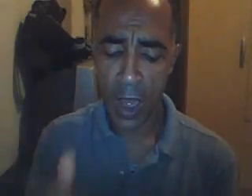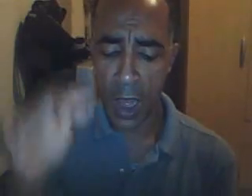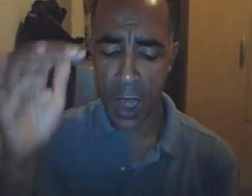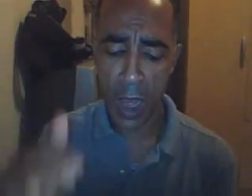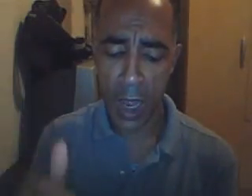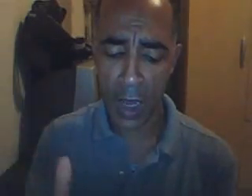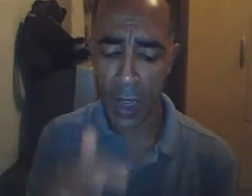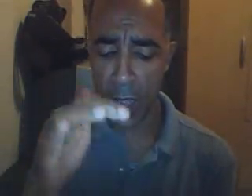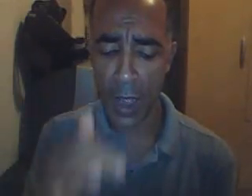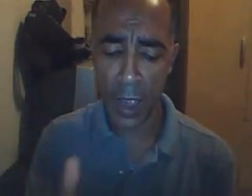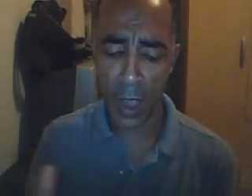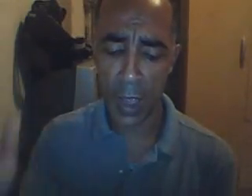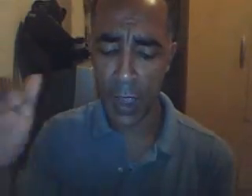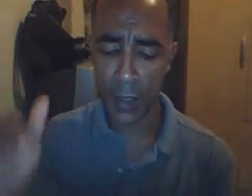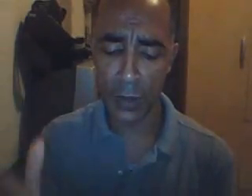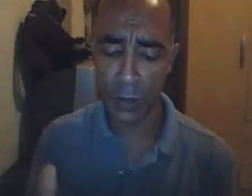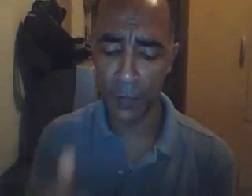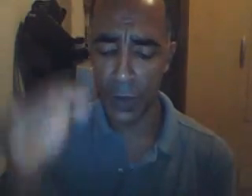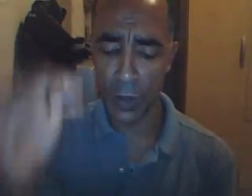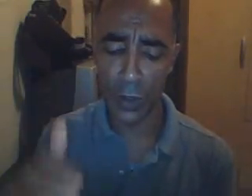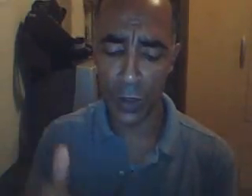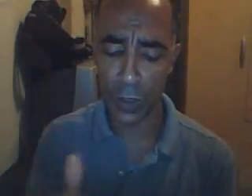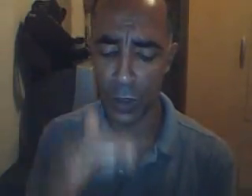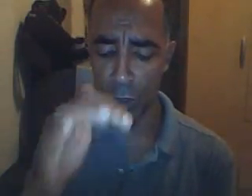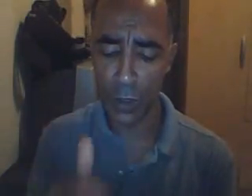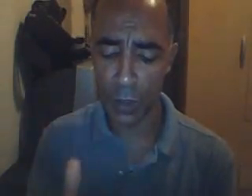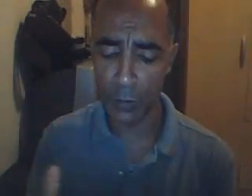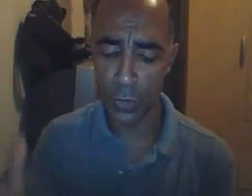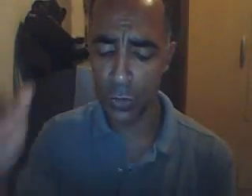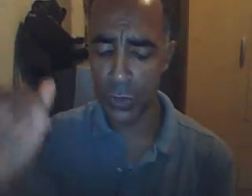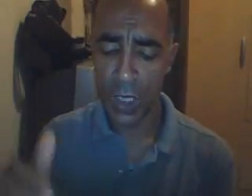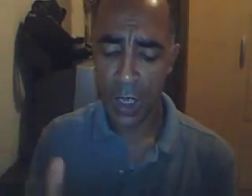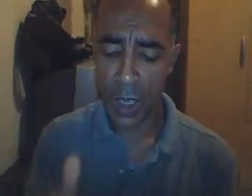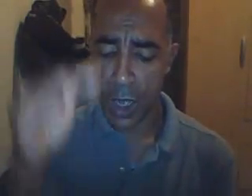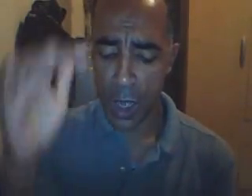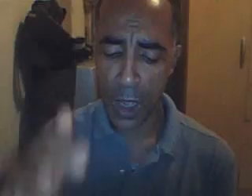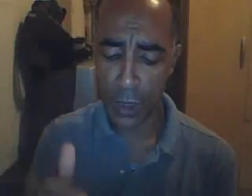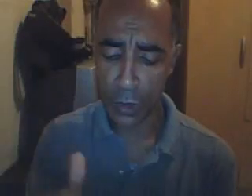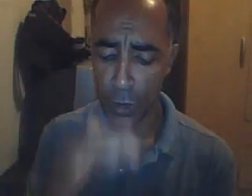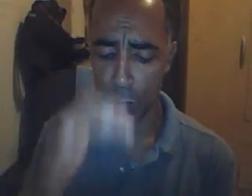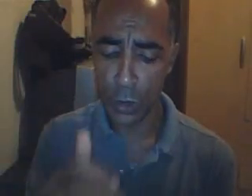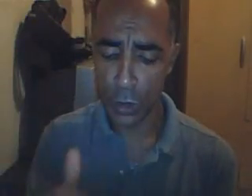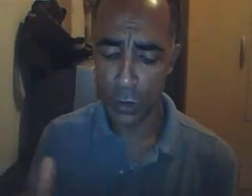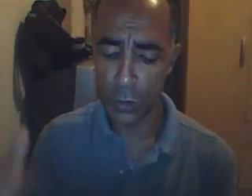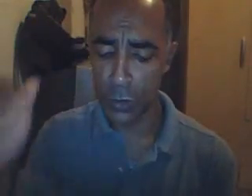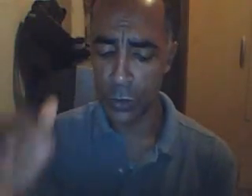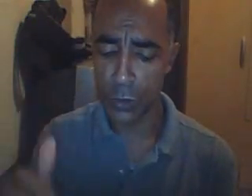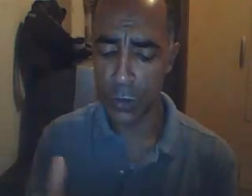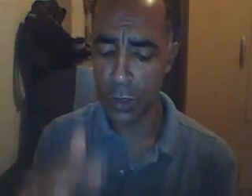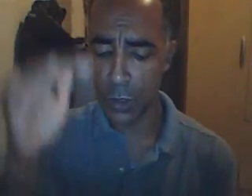alegria queremos, até de que